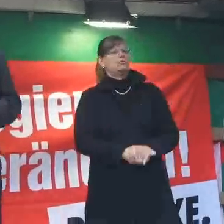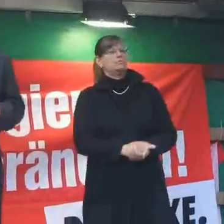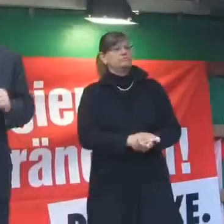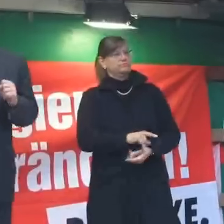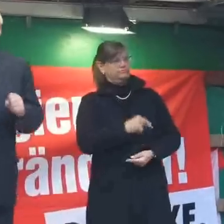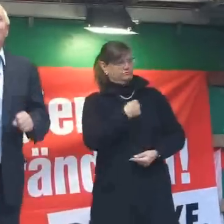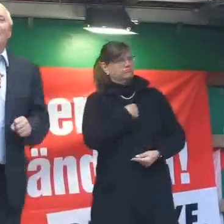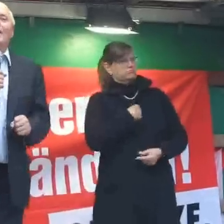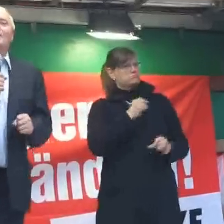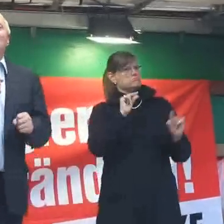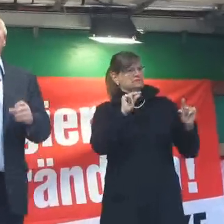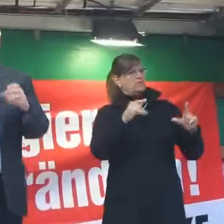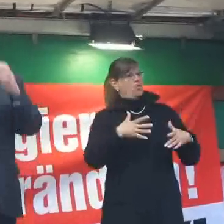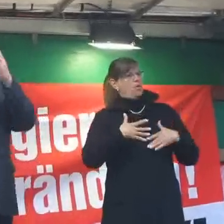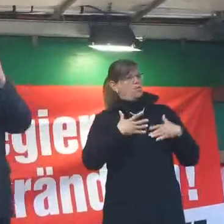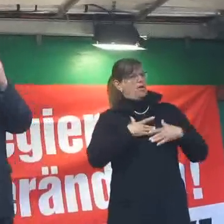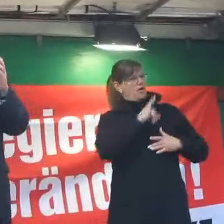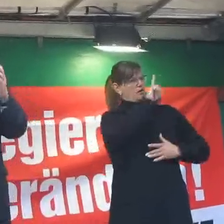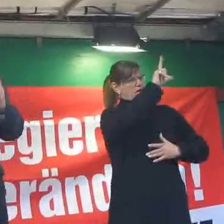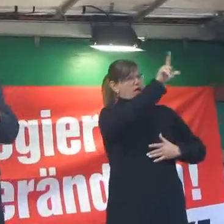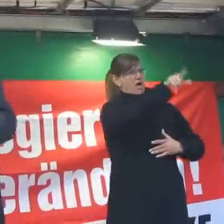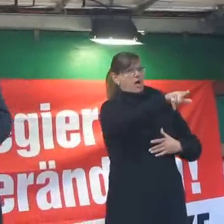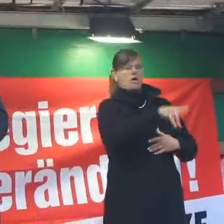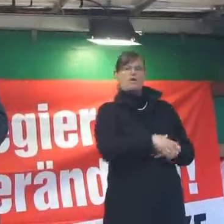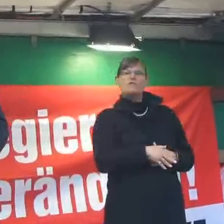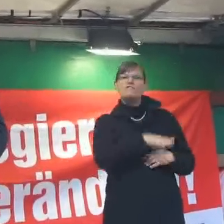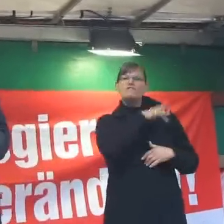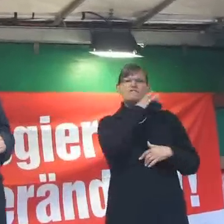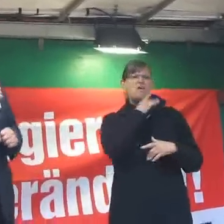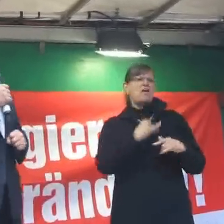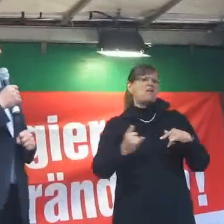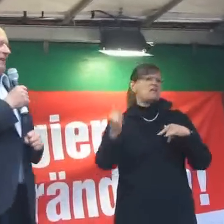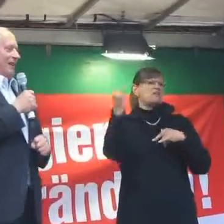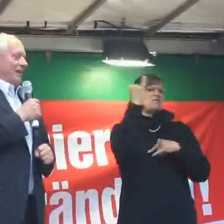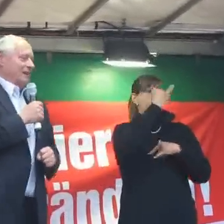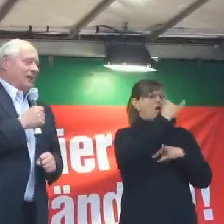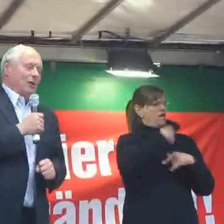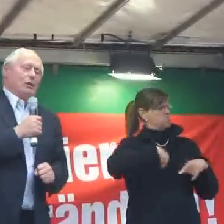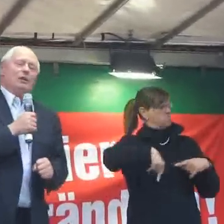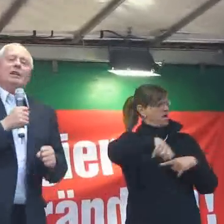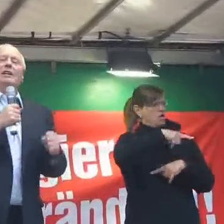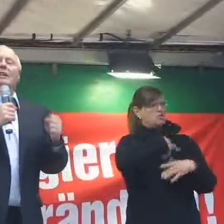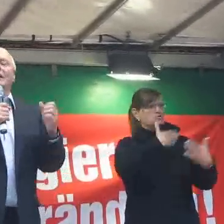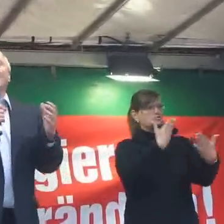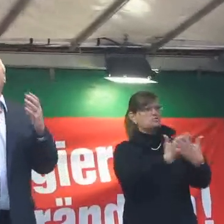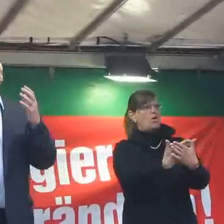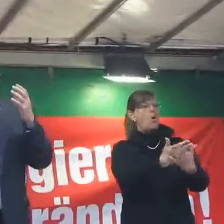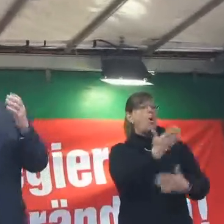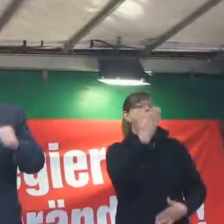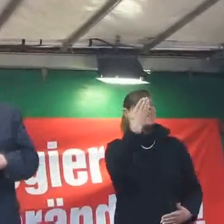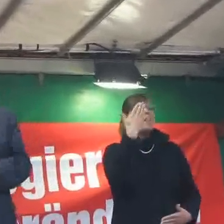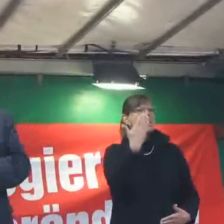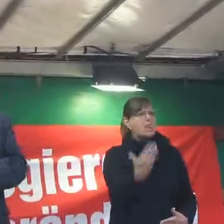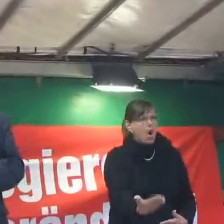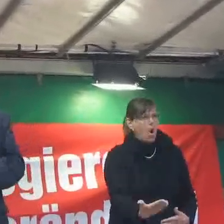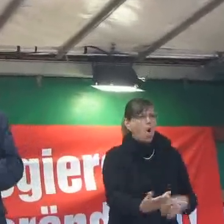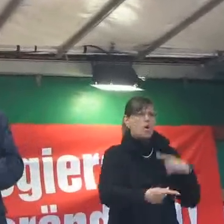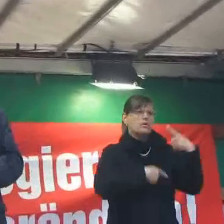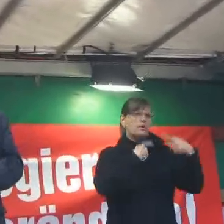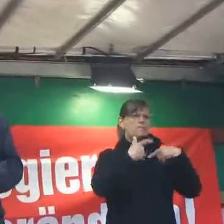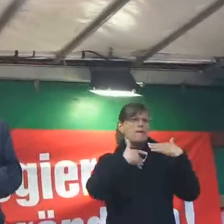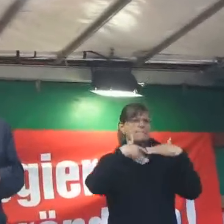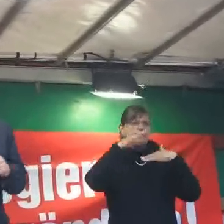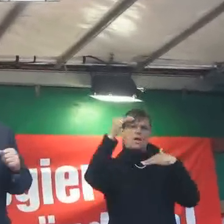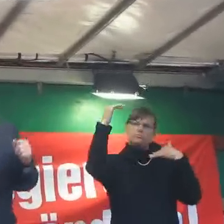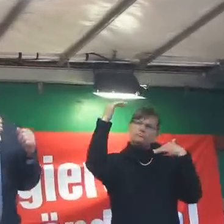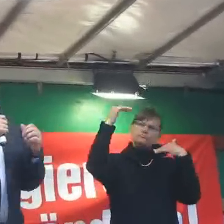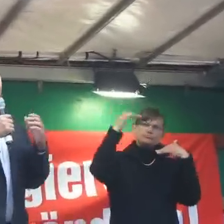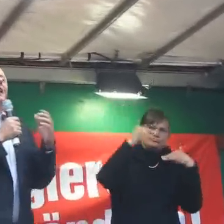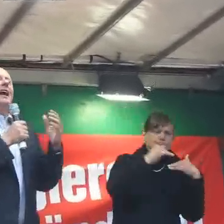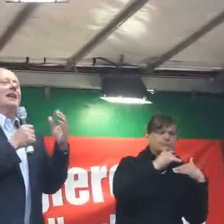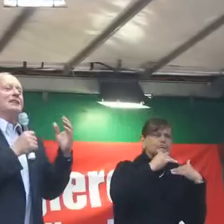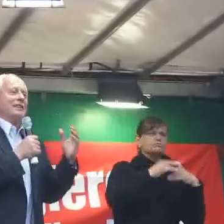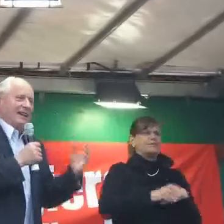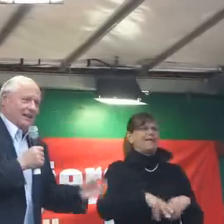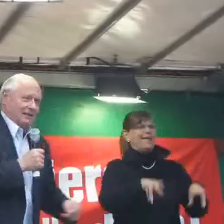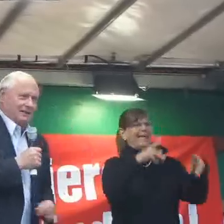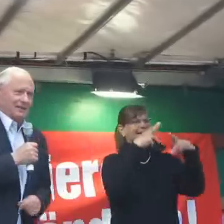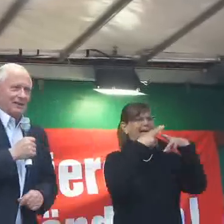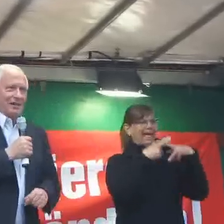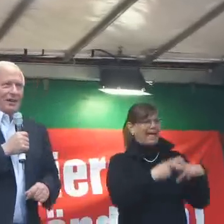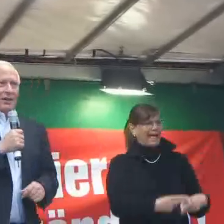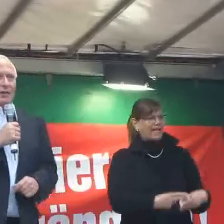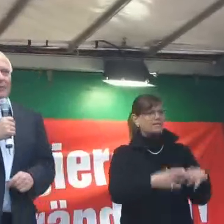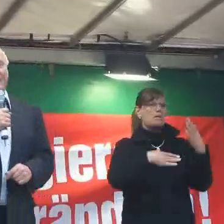beispielsweise, wie das seit Jahren bei uns der Fall ist, die Löhne real sinken, wenn die Renten real